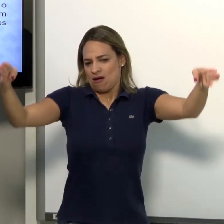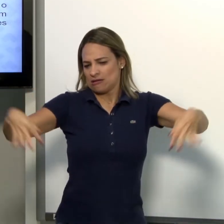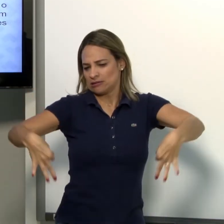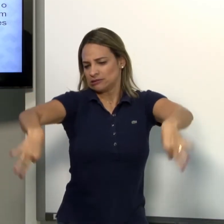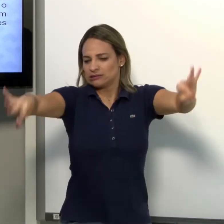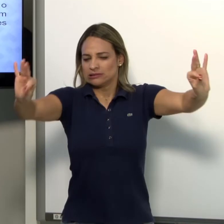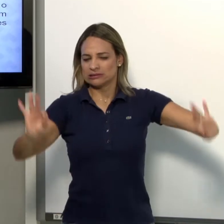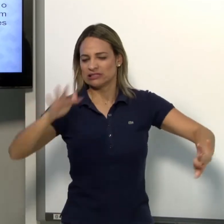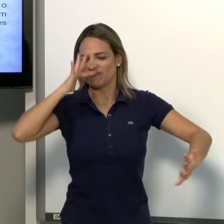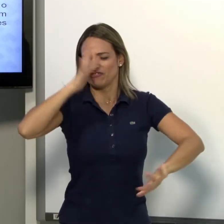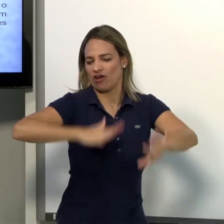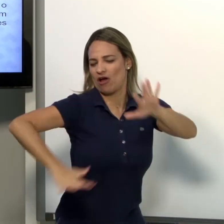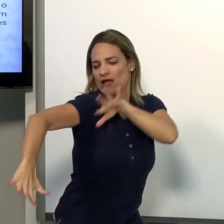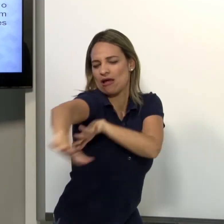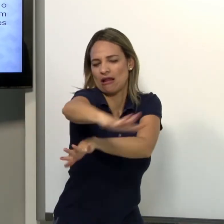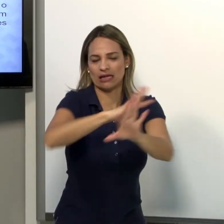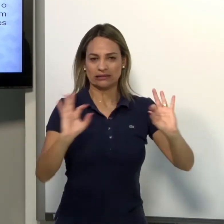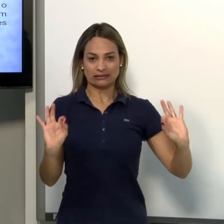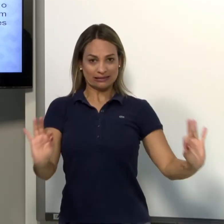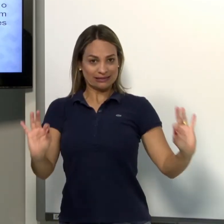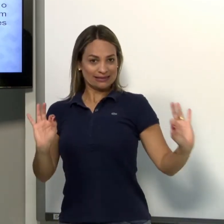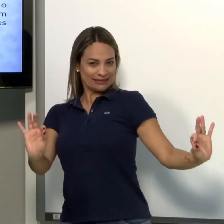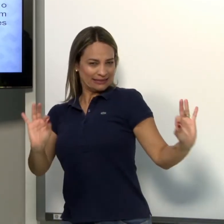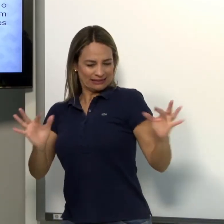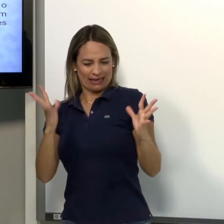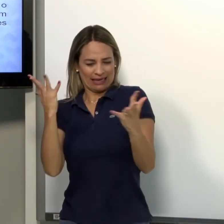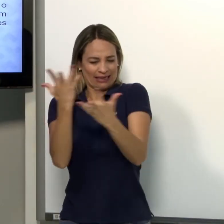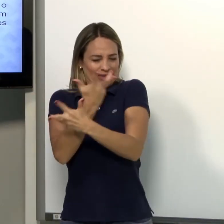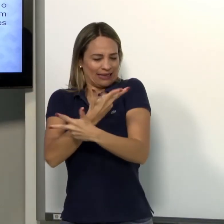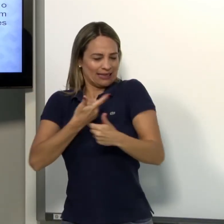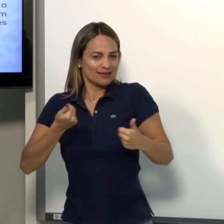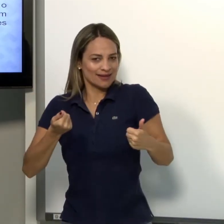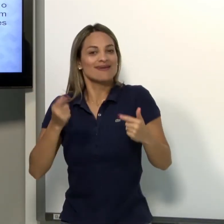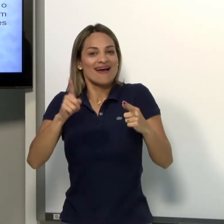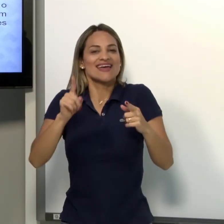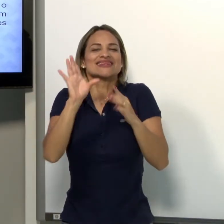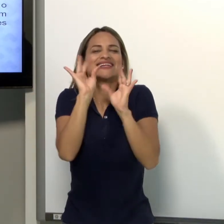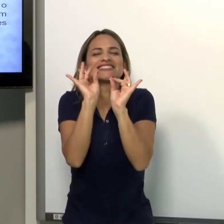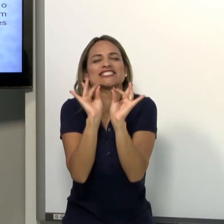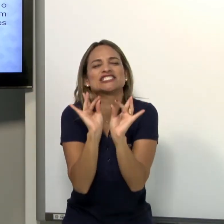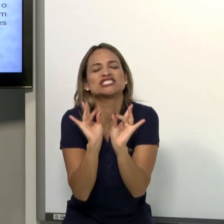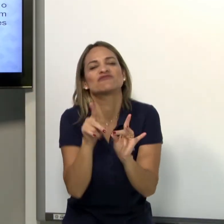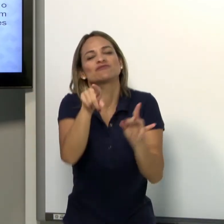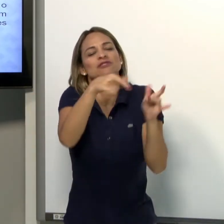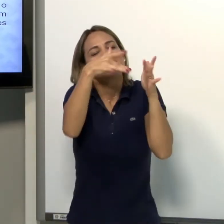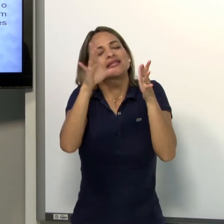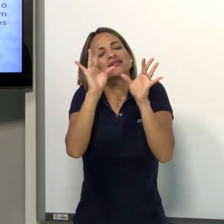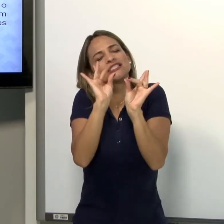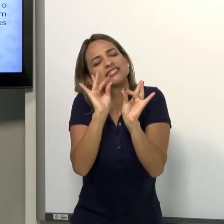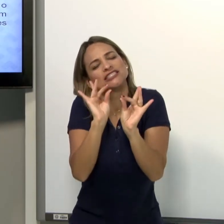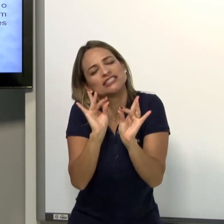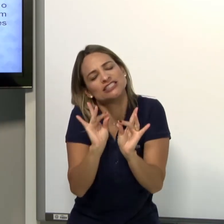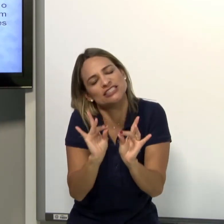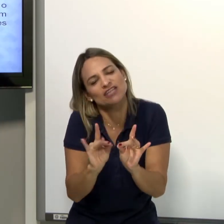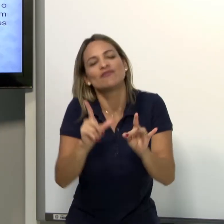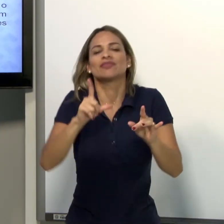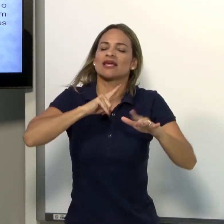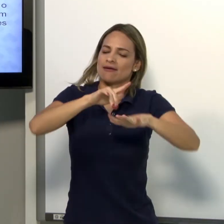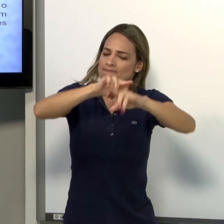temos que detalhar os instrumentos. Temos, por exemplo, uma mesa com um forro de flores, um detalhe bem bonito.